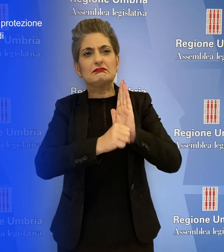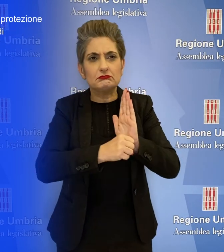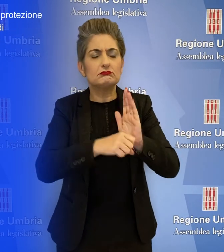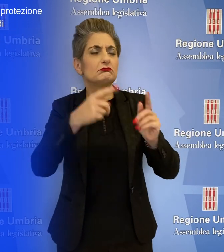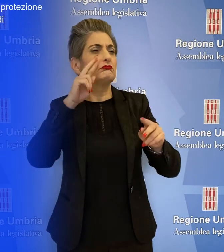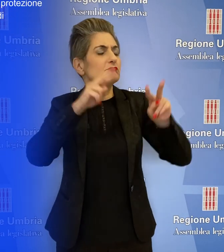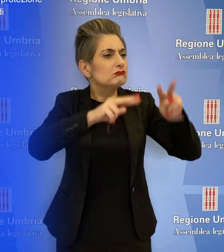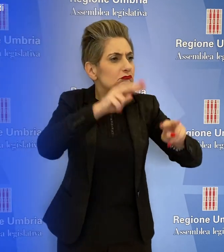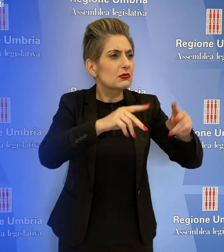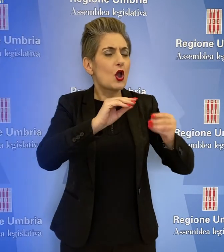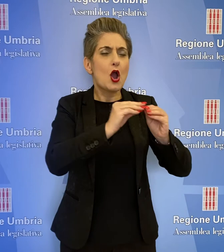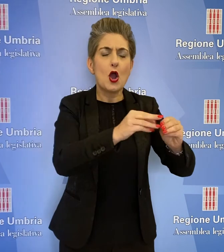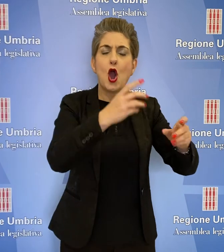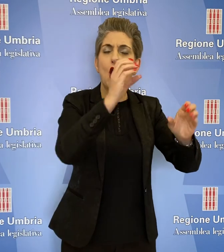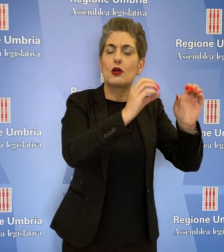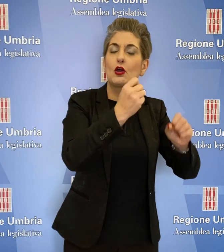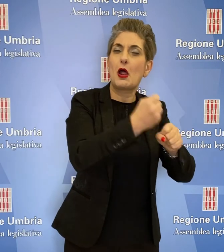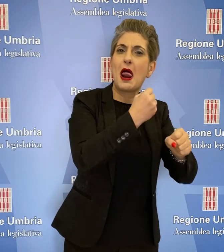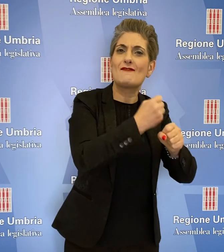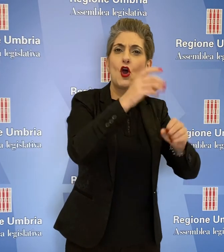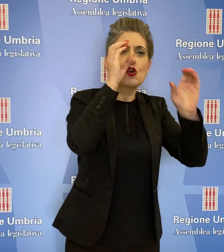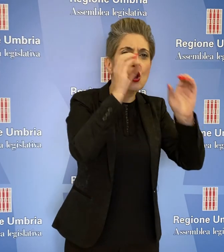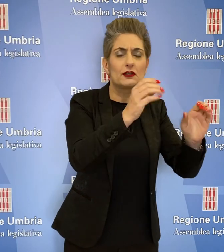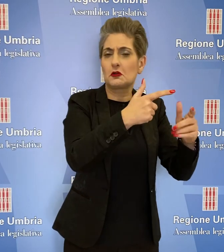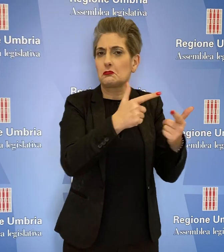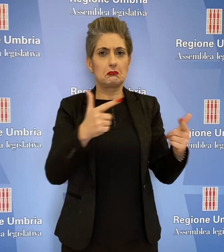clausole valutative sull'operato dell'osservatorio.